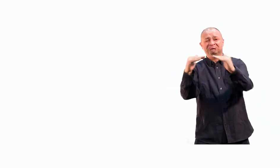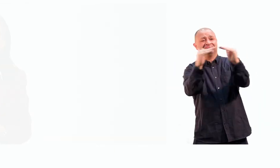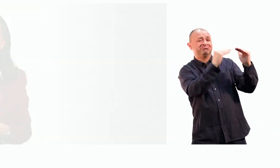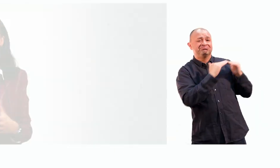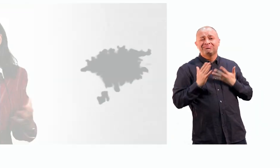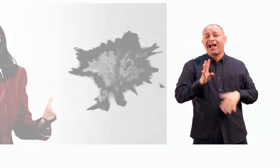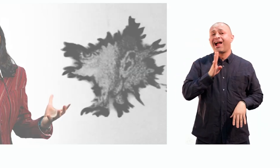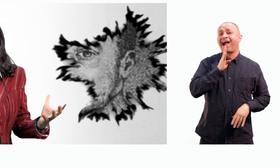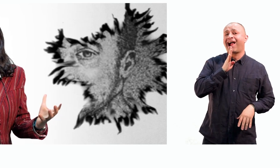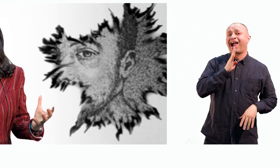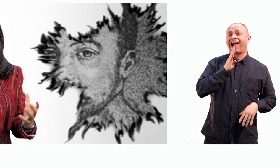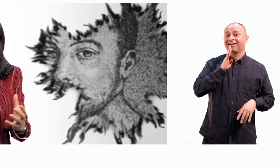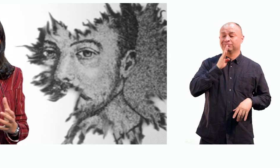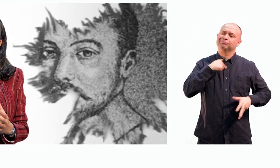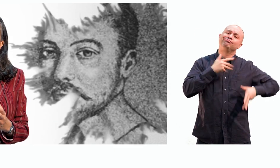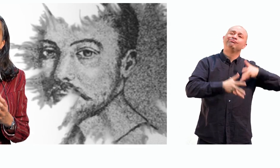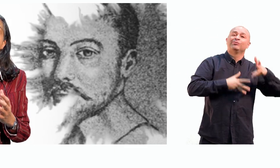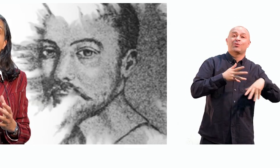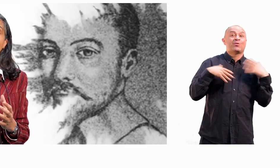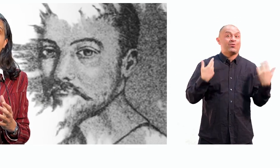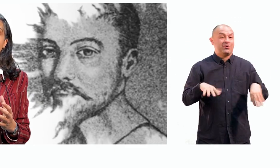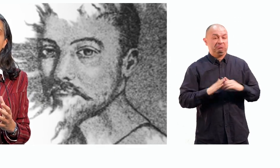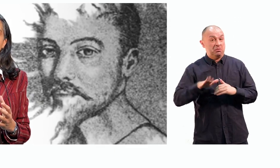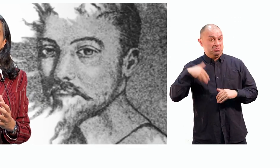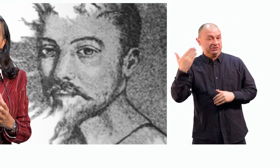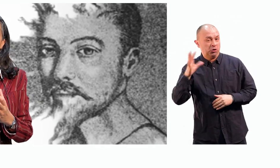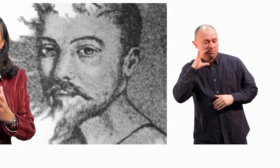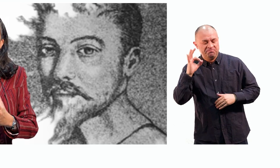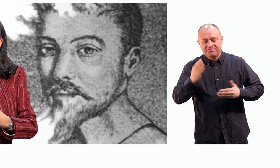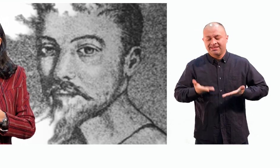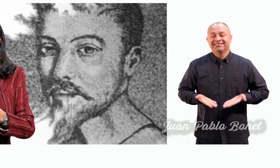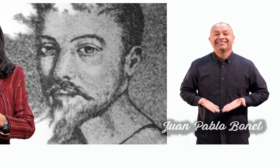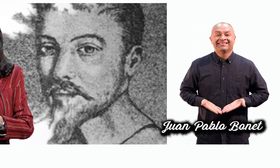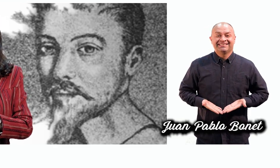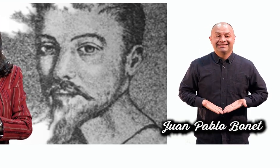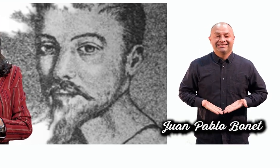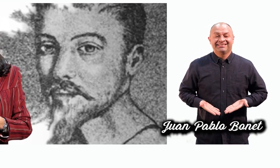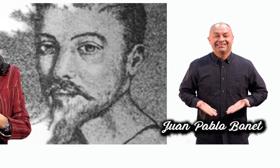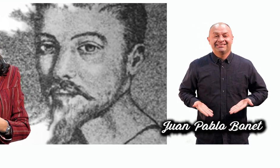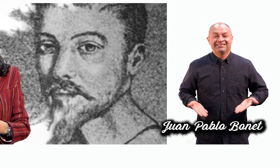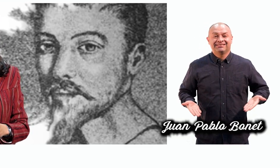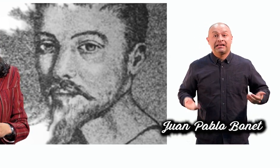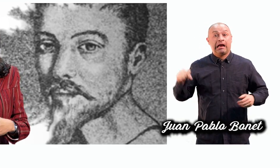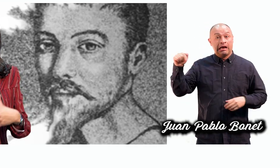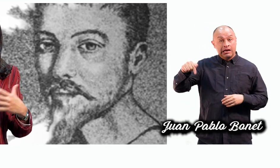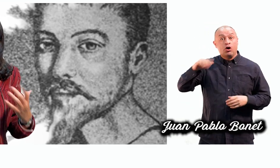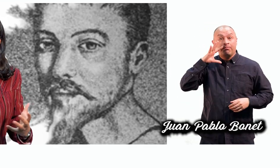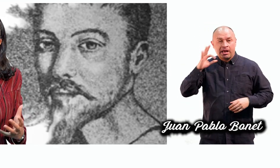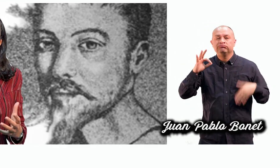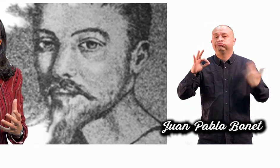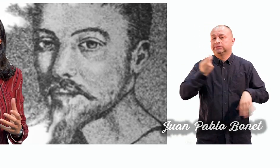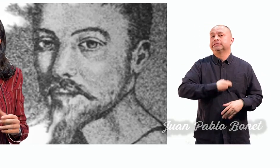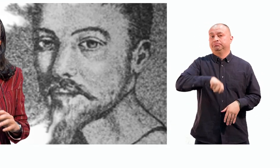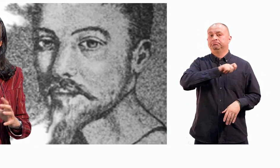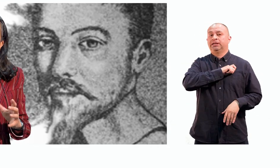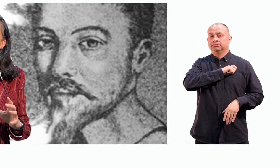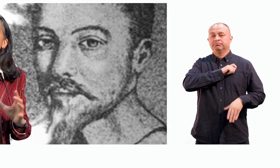Después de eso aparece Juan Pablo Bonet, un tiempo después también de origen español, quien en